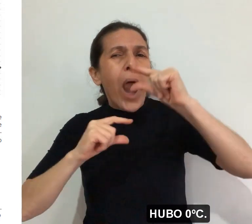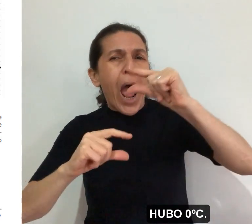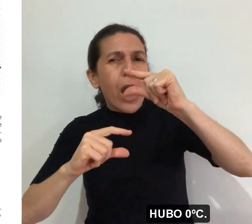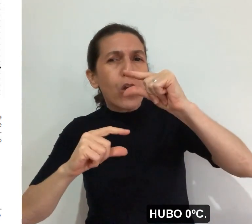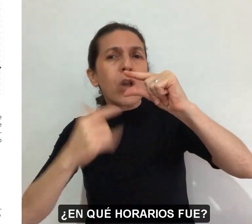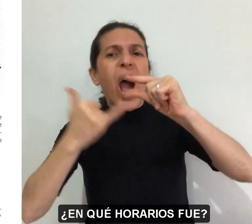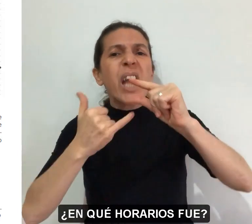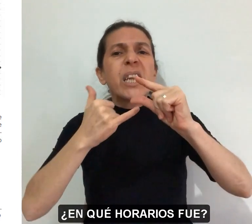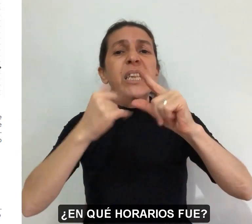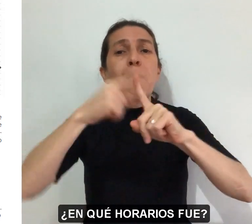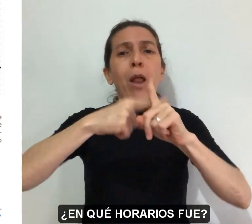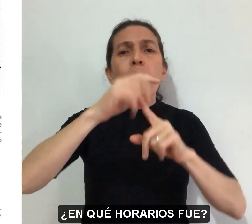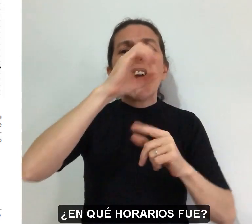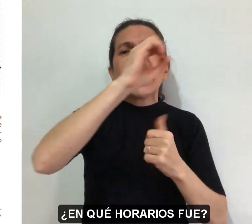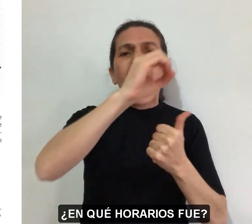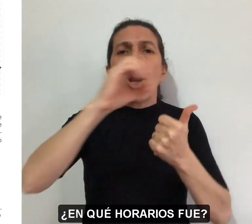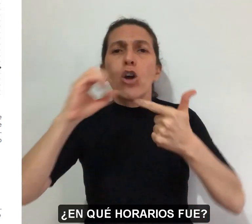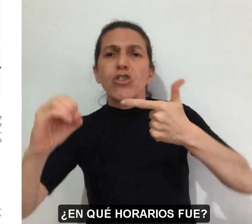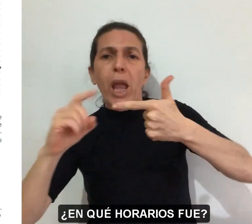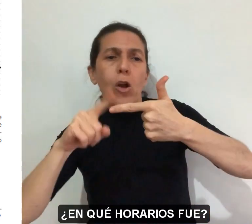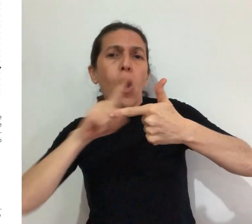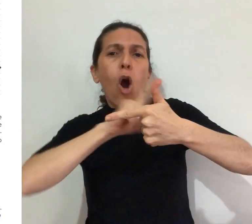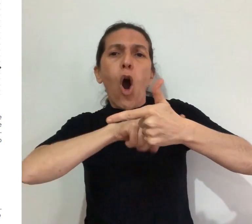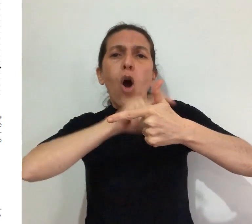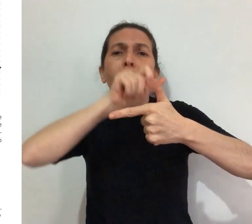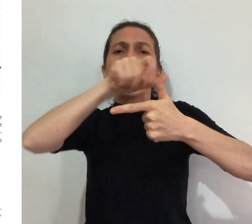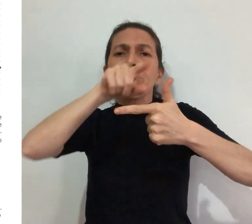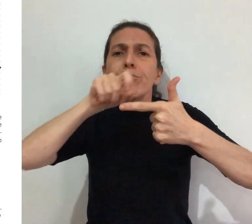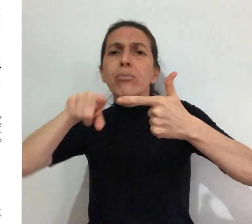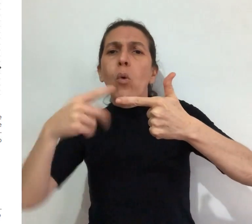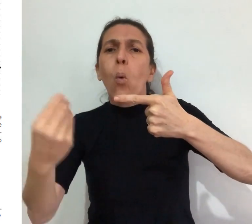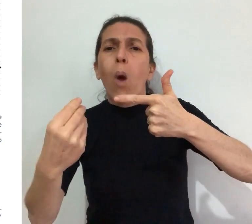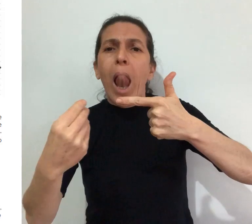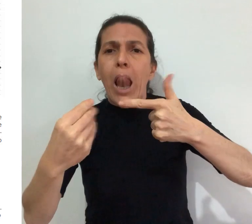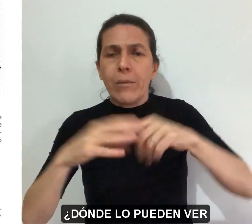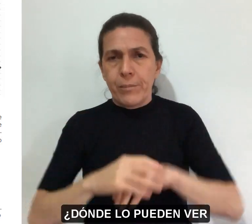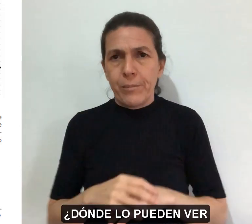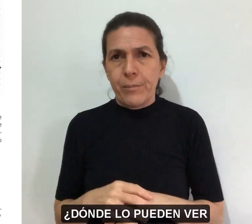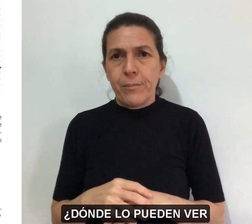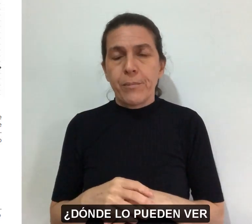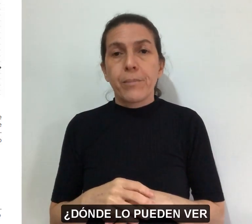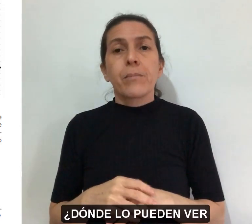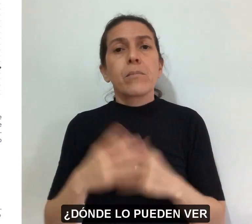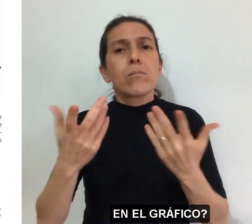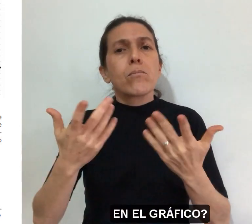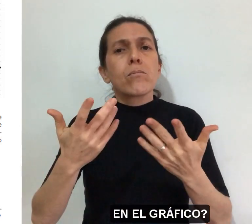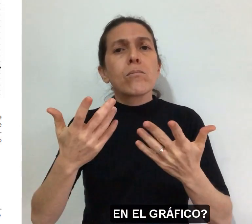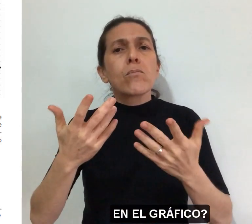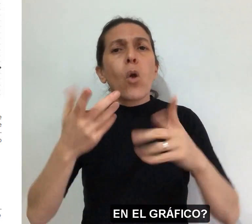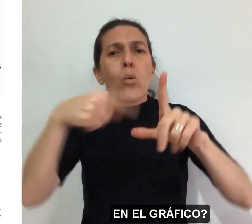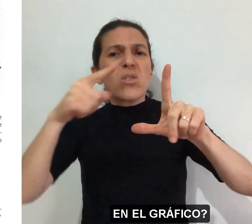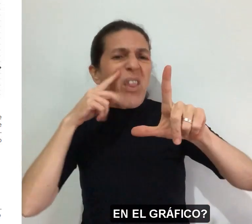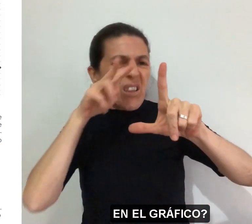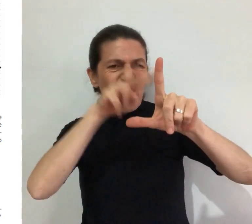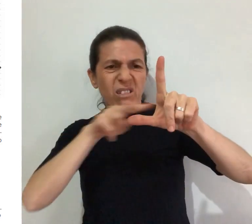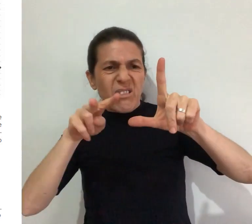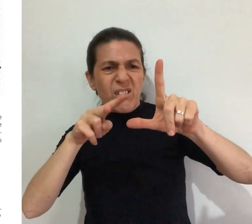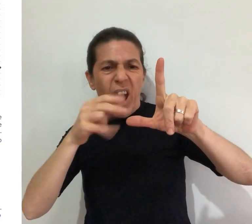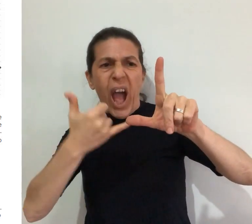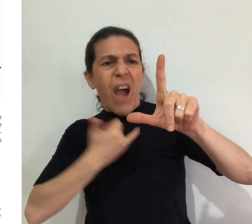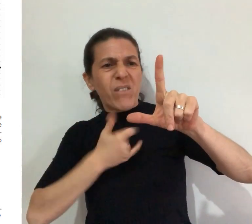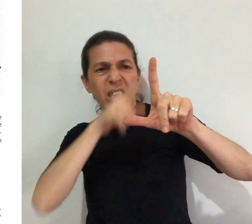centígrados. ¿En qué horario fue? ¿Dónde lo pueden ver en el gráfico?